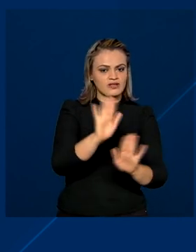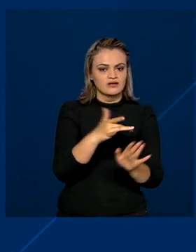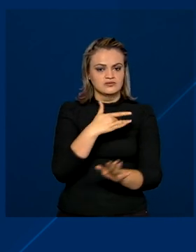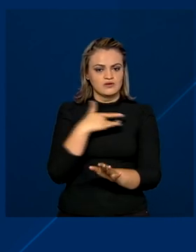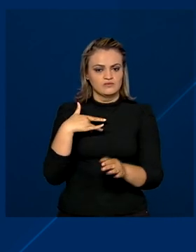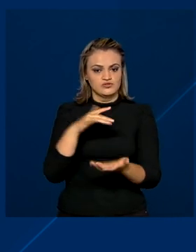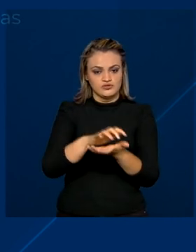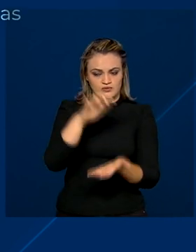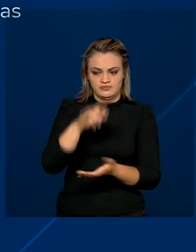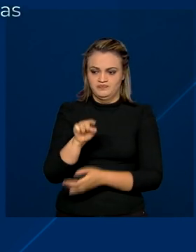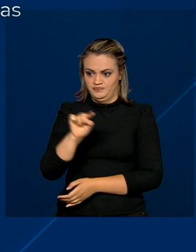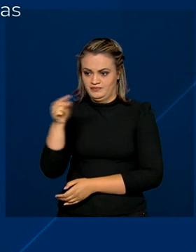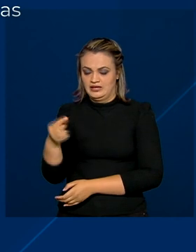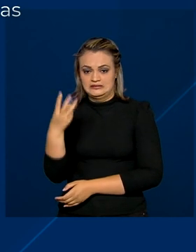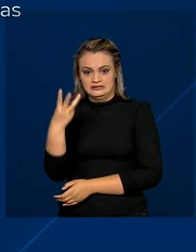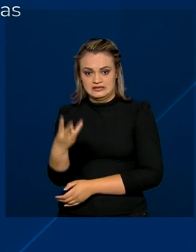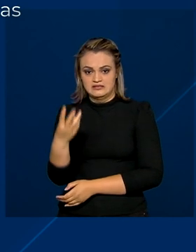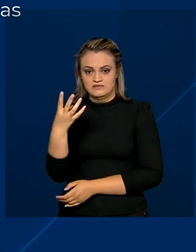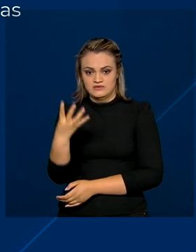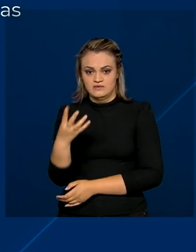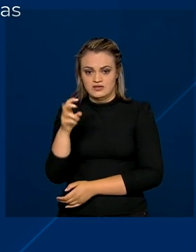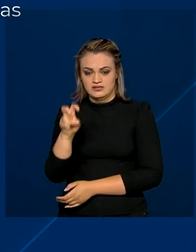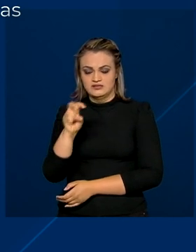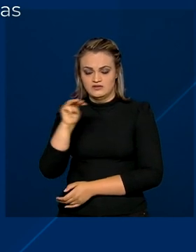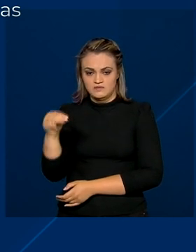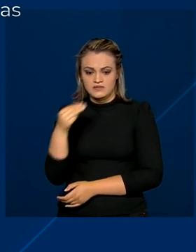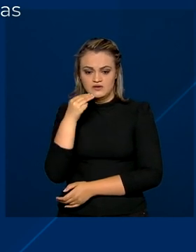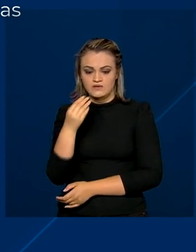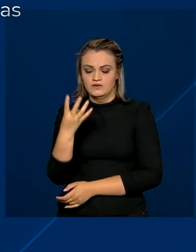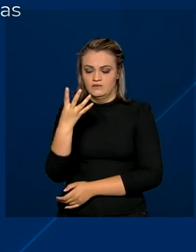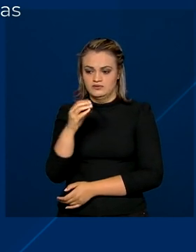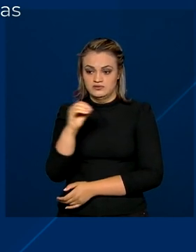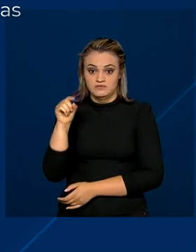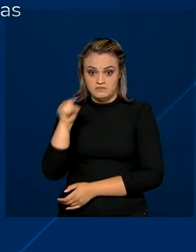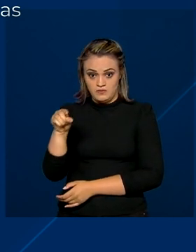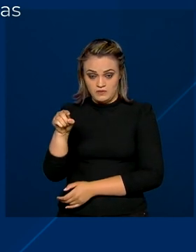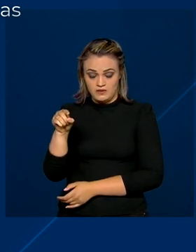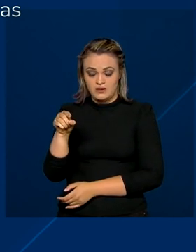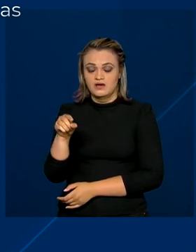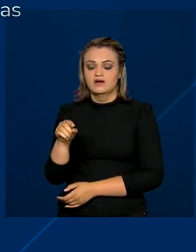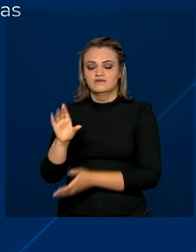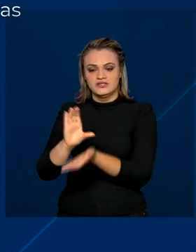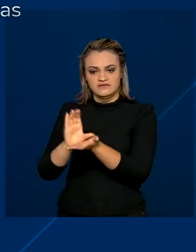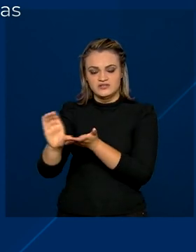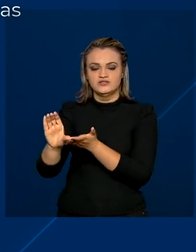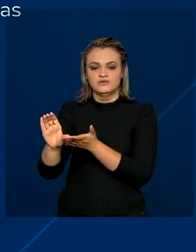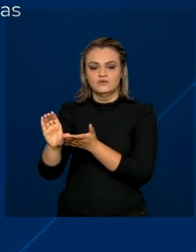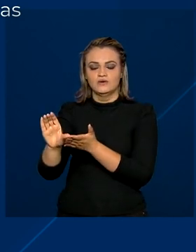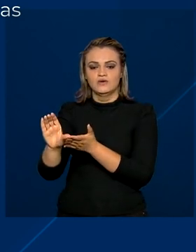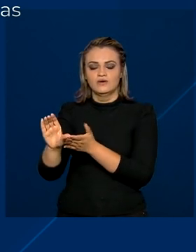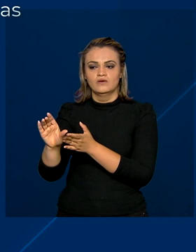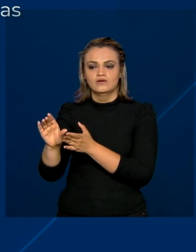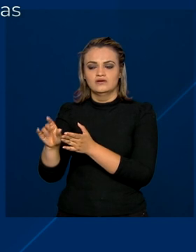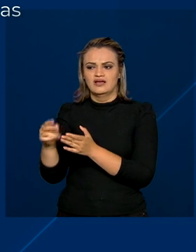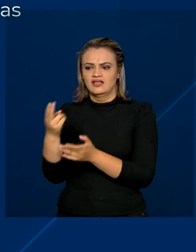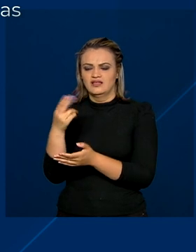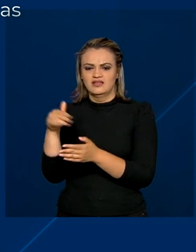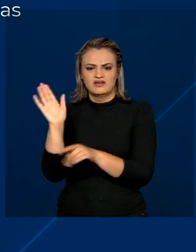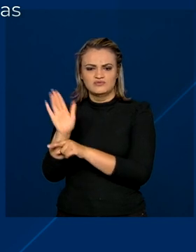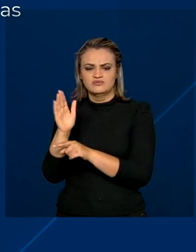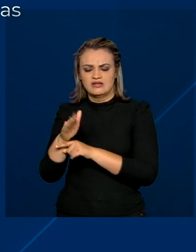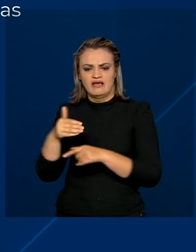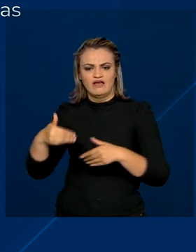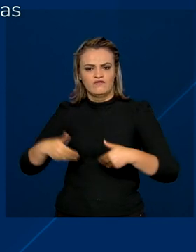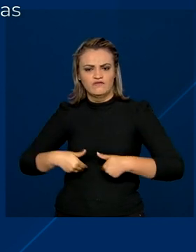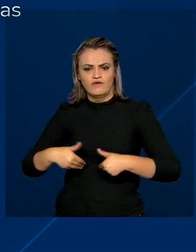idosos. 345 milhões e 400 mil reais serão investidos no combate à manutrição de crianças